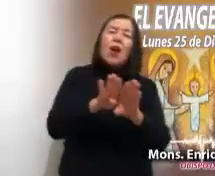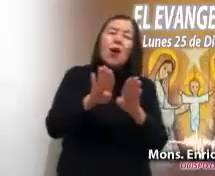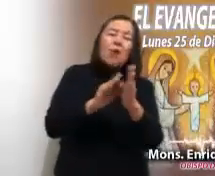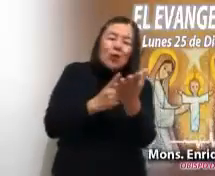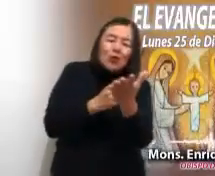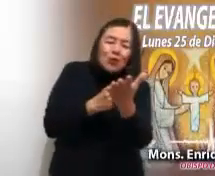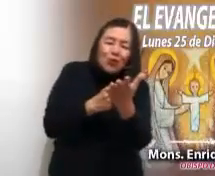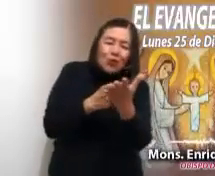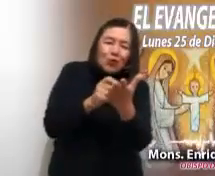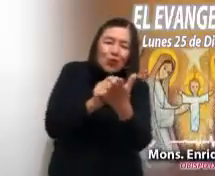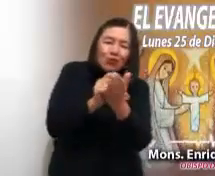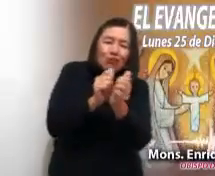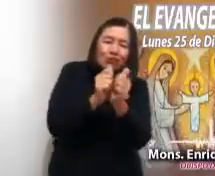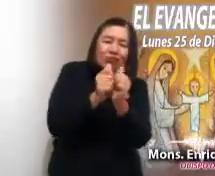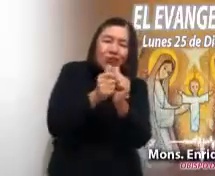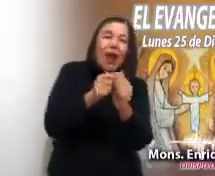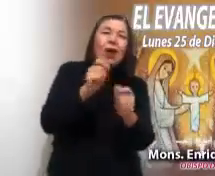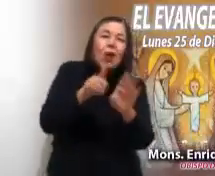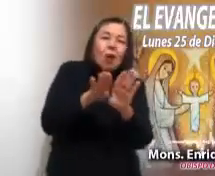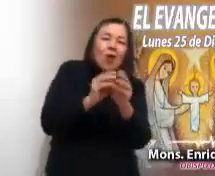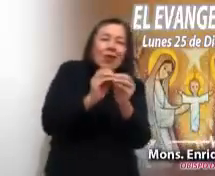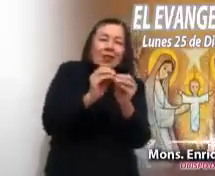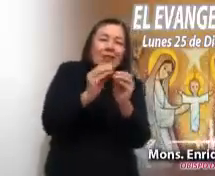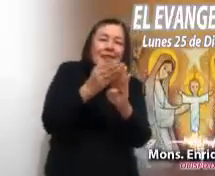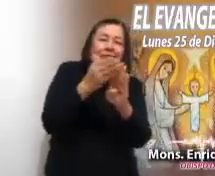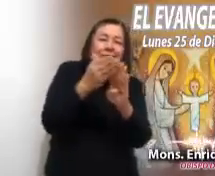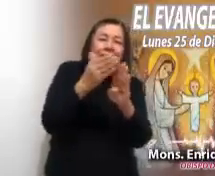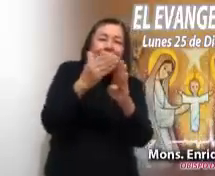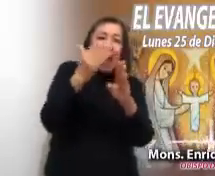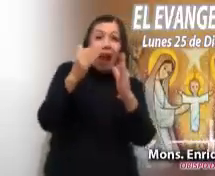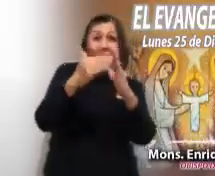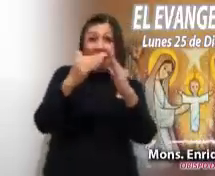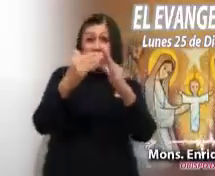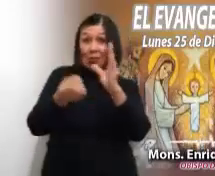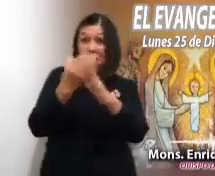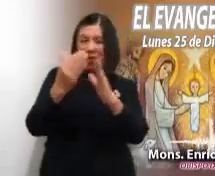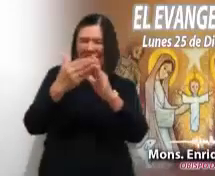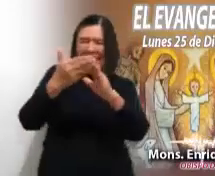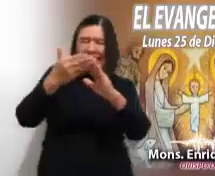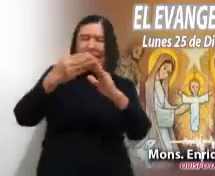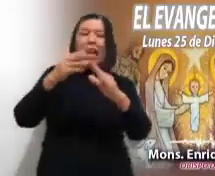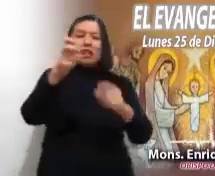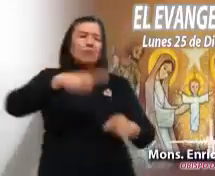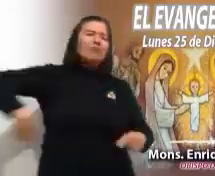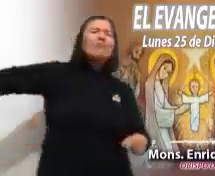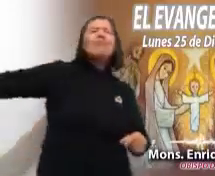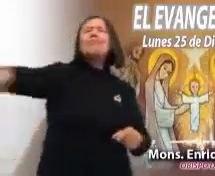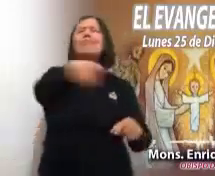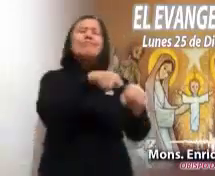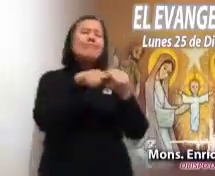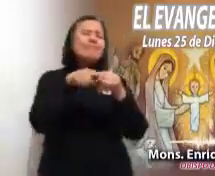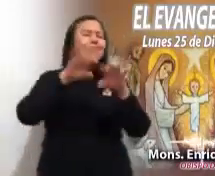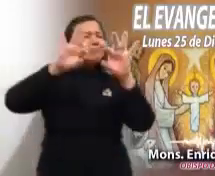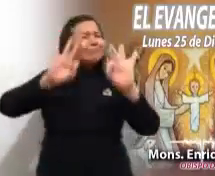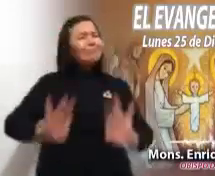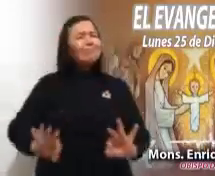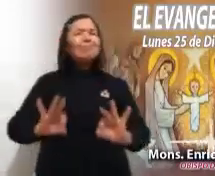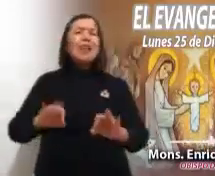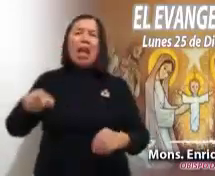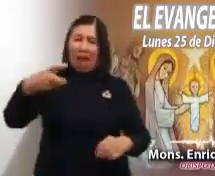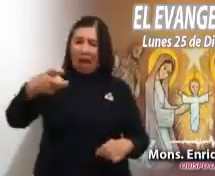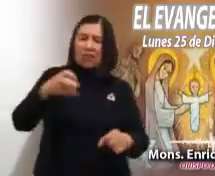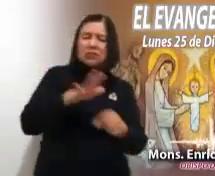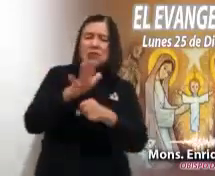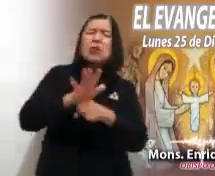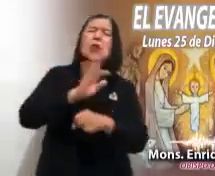gusanito y la uruguita están construyendo la nueva casa donde todos seamos hermanos y donde